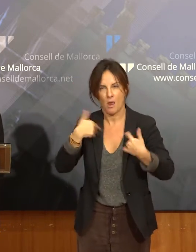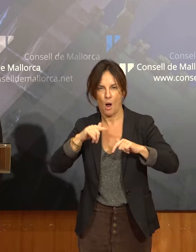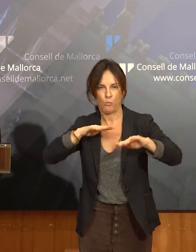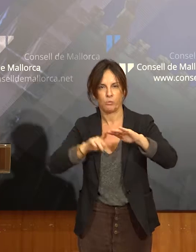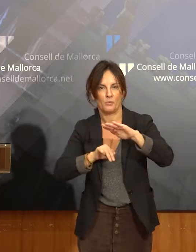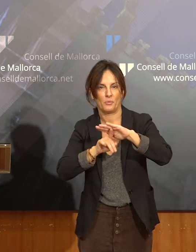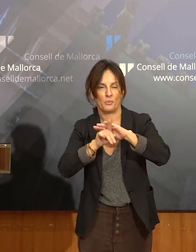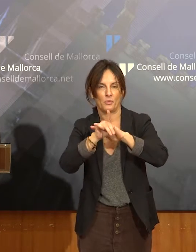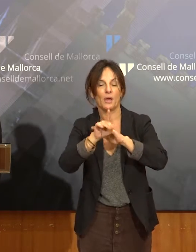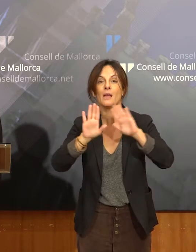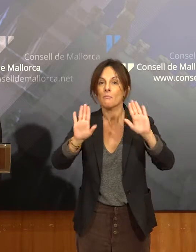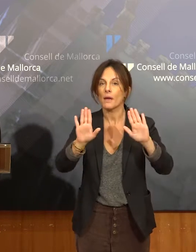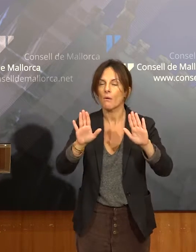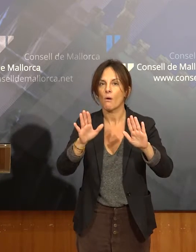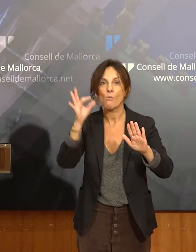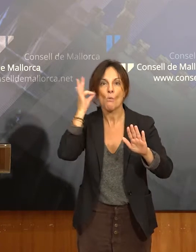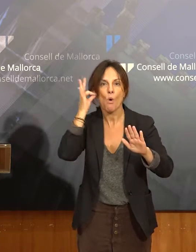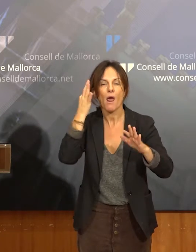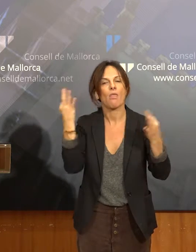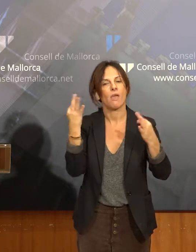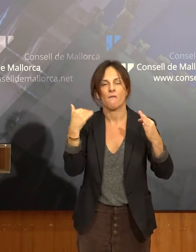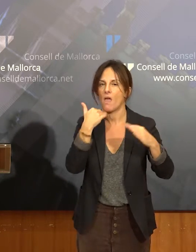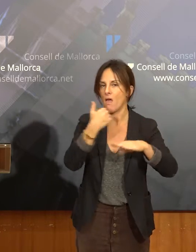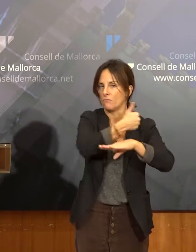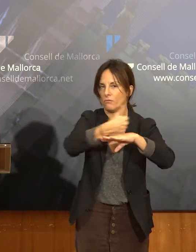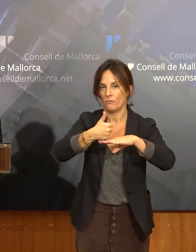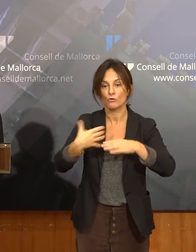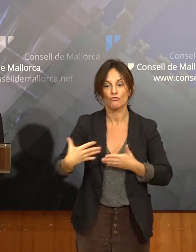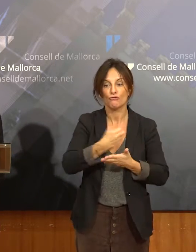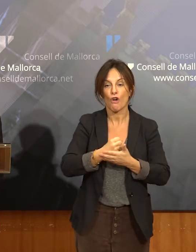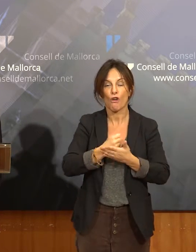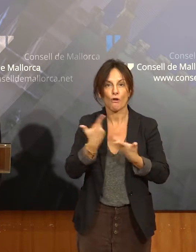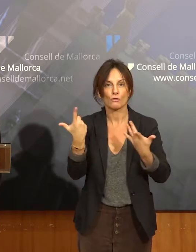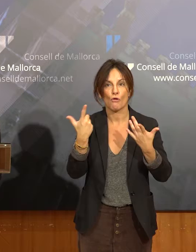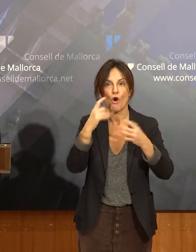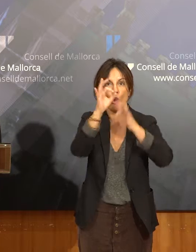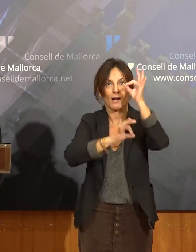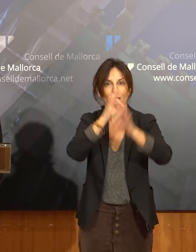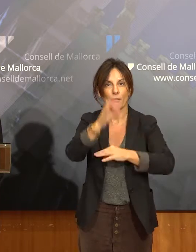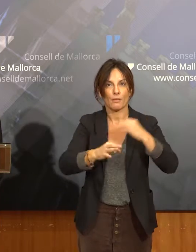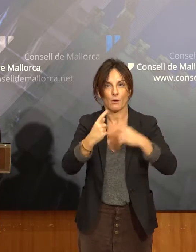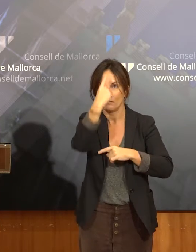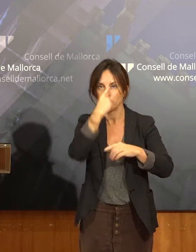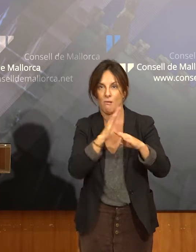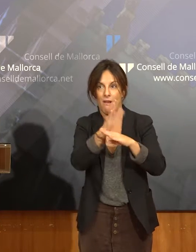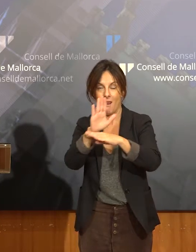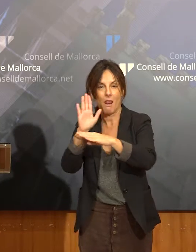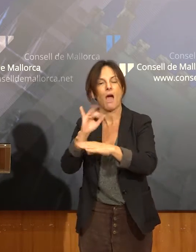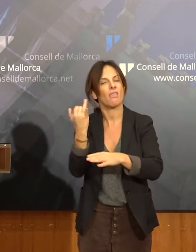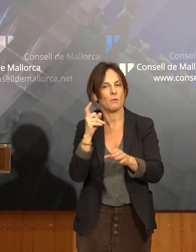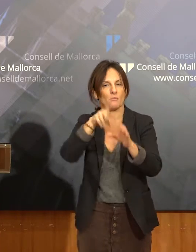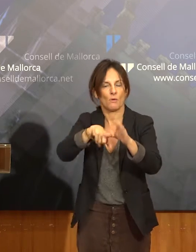el poder, des de llavors, mujeres en tots els órganos que són representatius, però també que